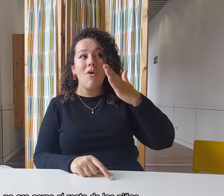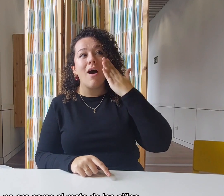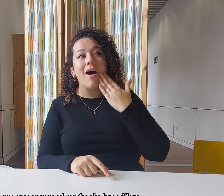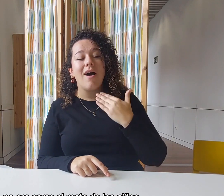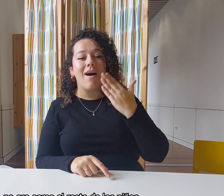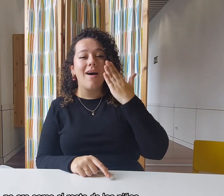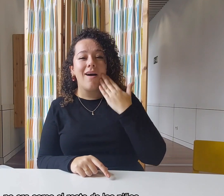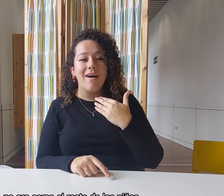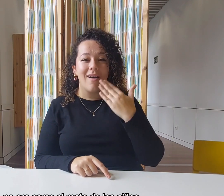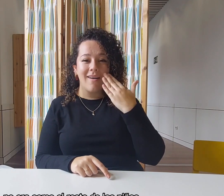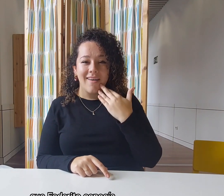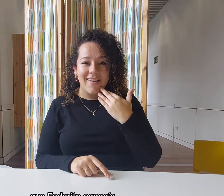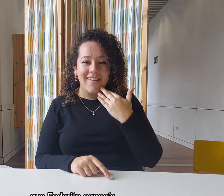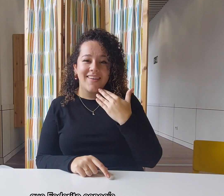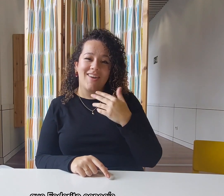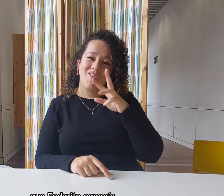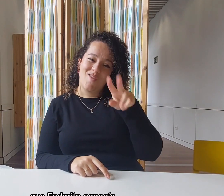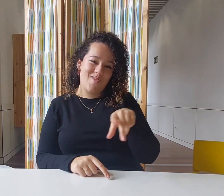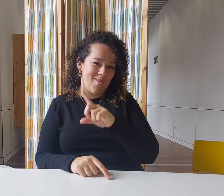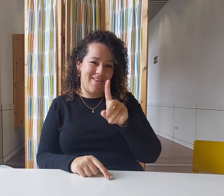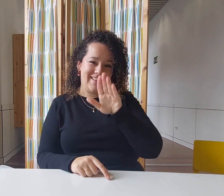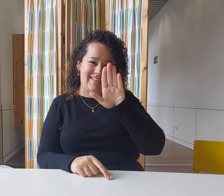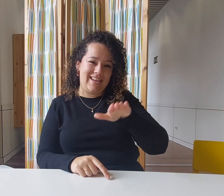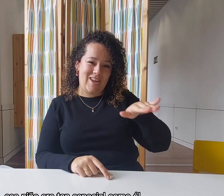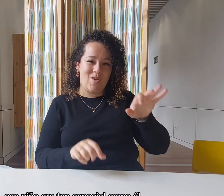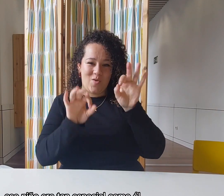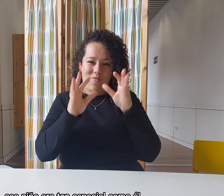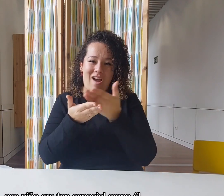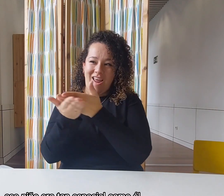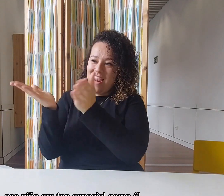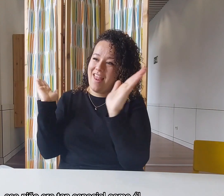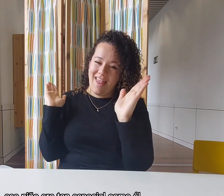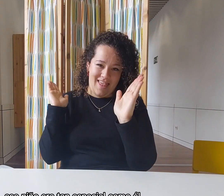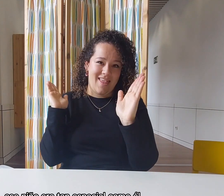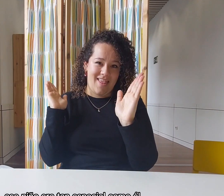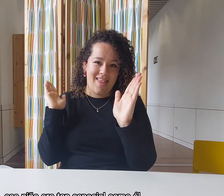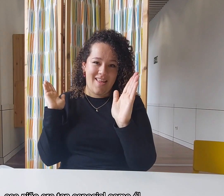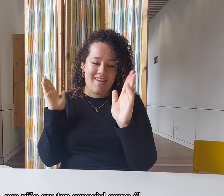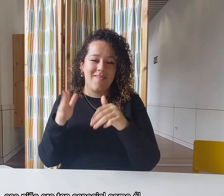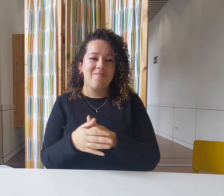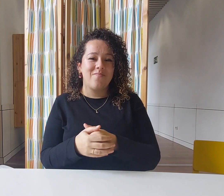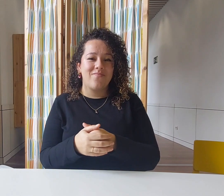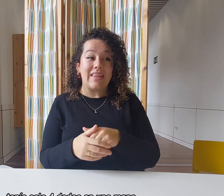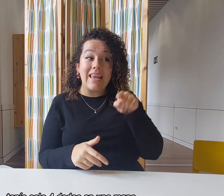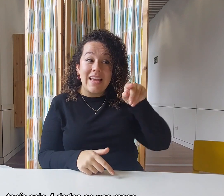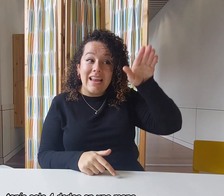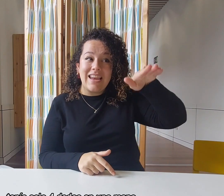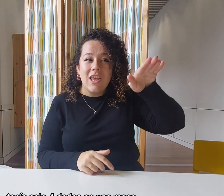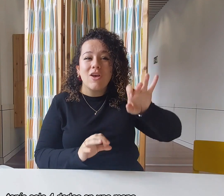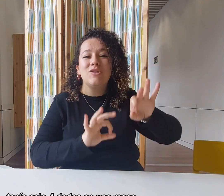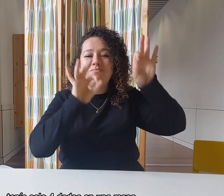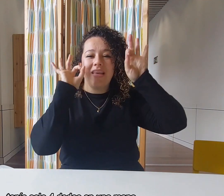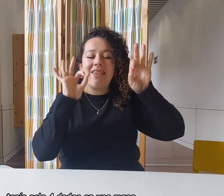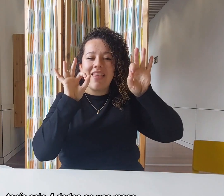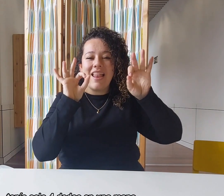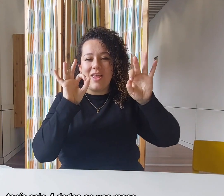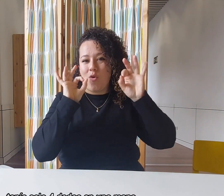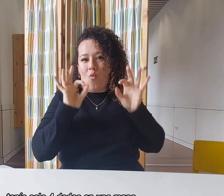como el resto de los niños que Federito conocía. Ese niño era tan especial como él. ¡Tenía sólo cuatro dedos en una mano!